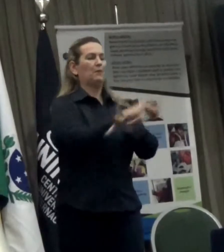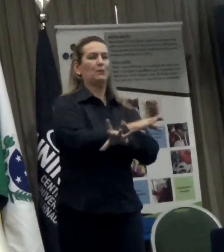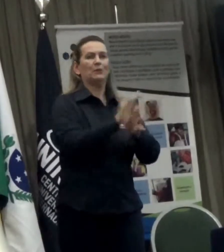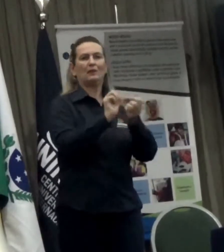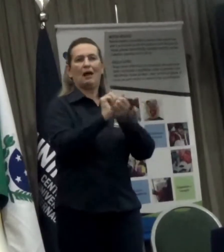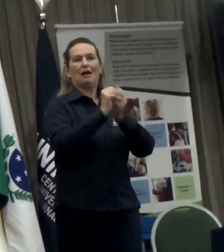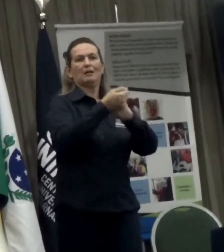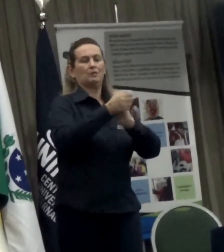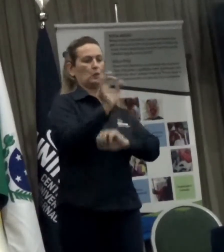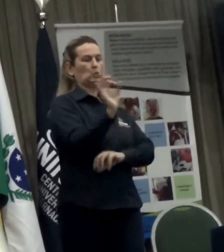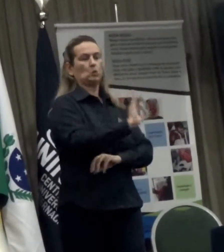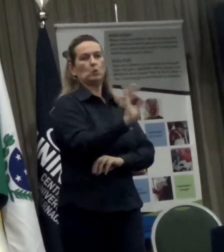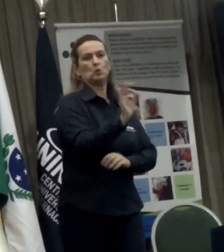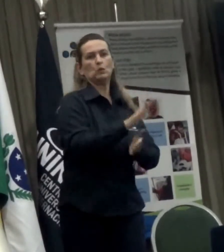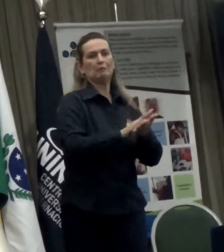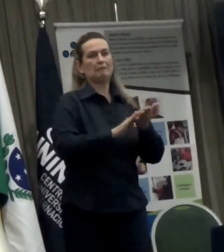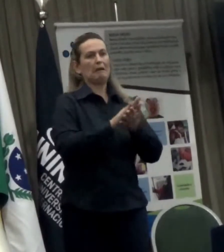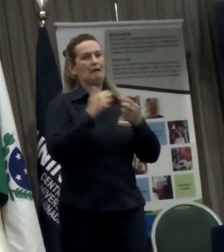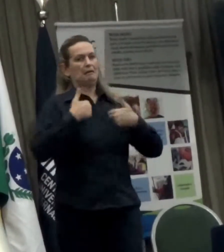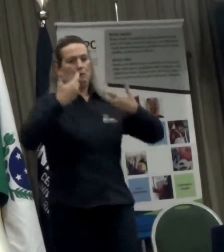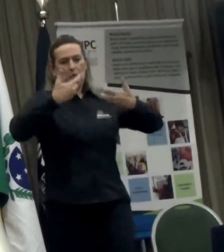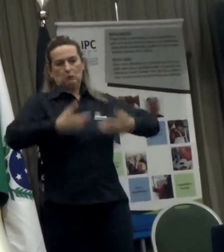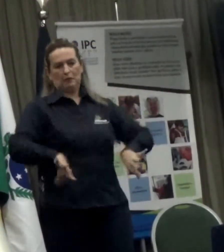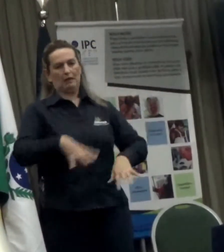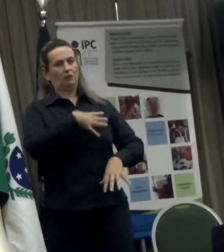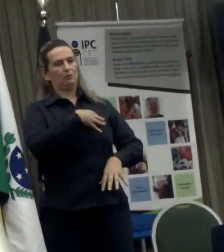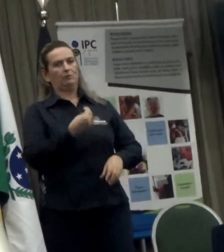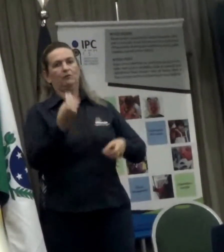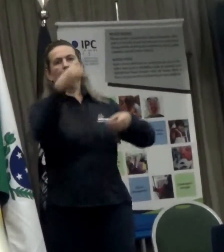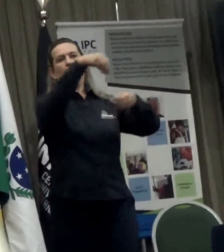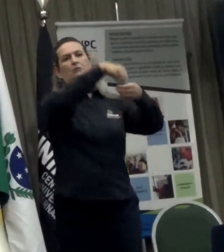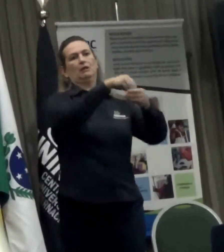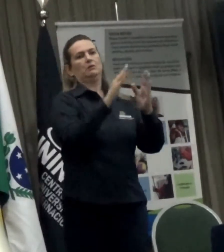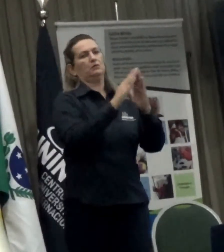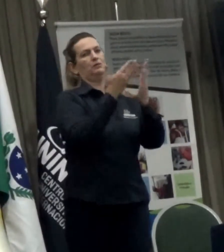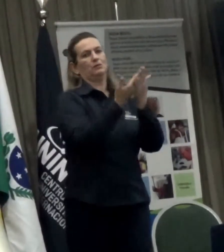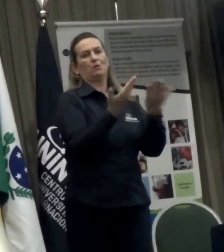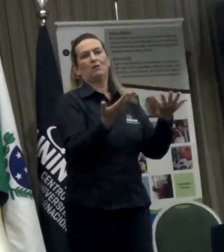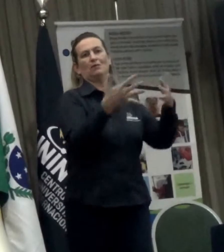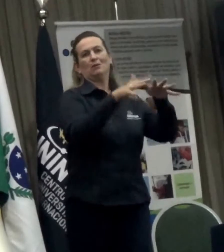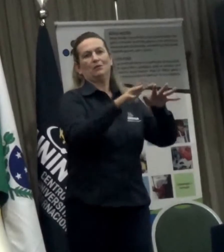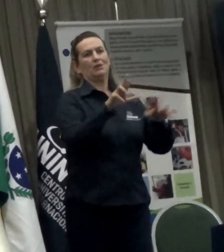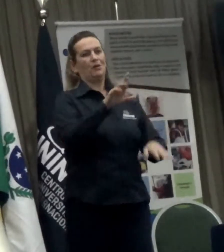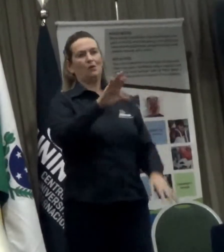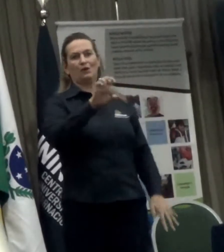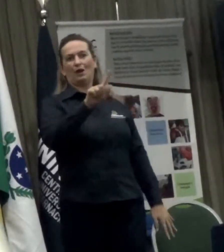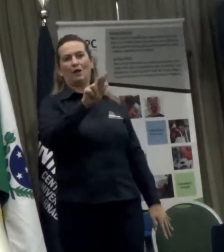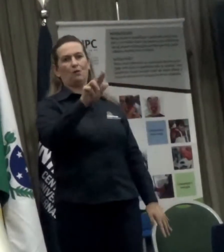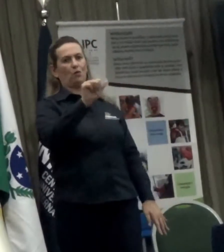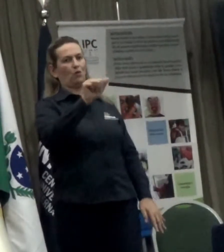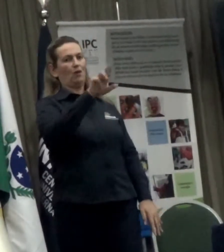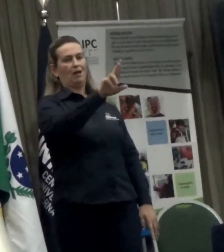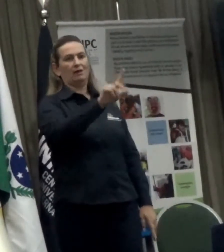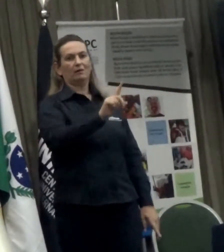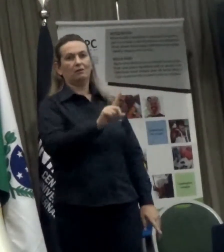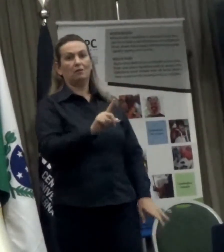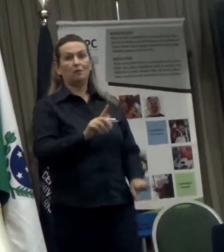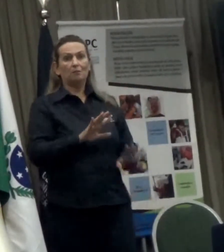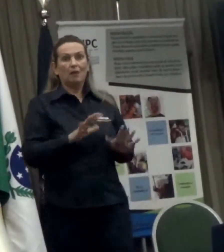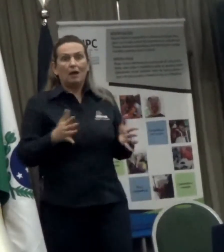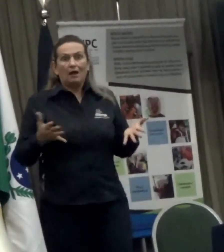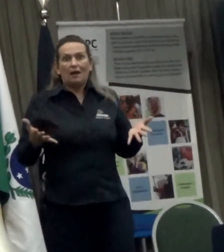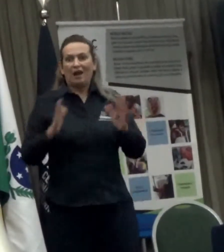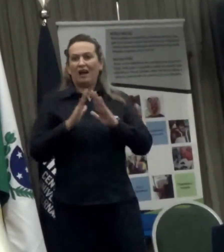respeito. Só que, enquanto isso não for feito, as escolas regulares não vão receber as pessoas com deficiência.